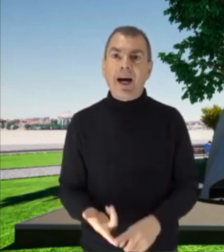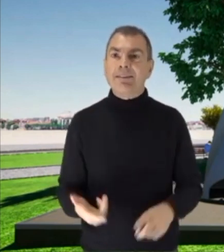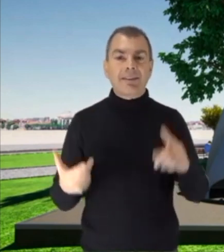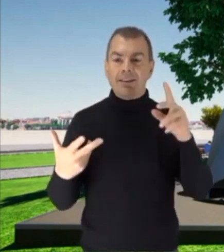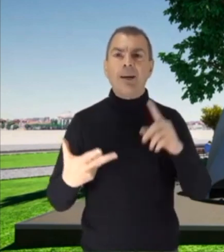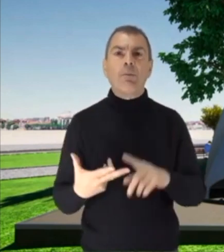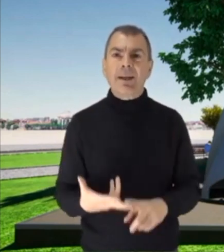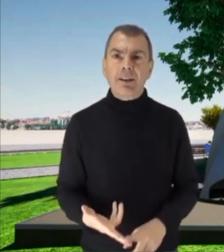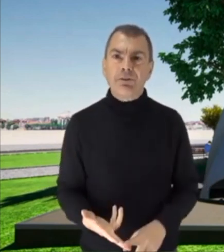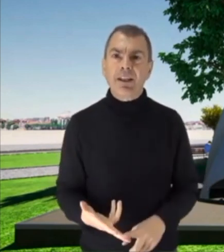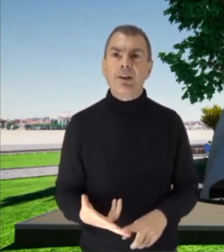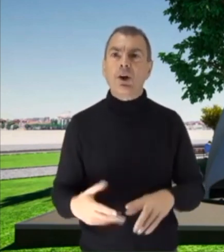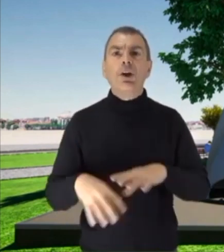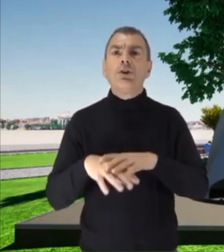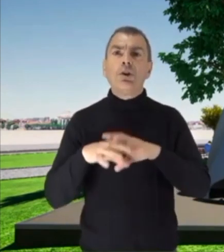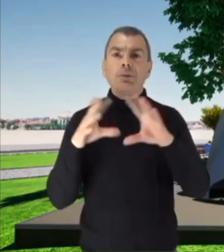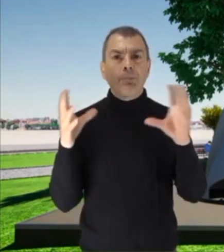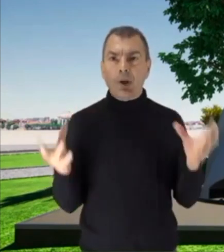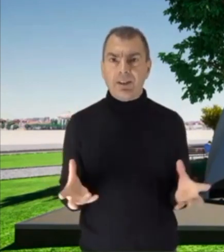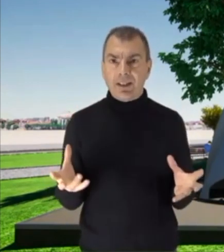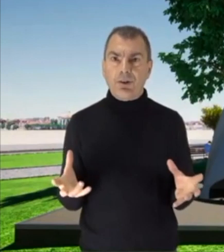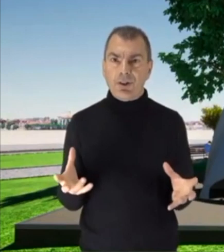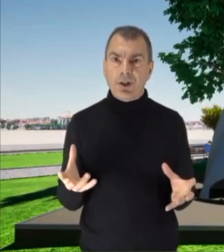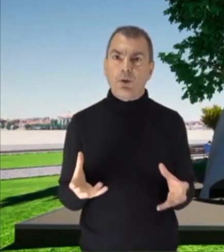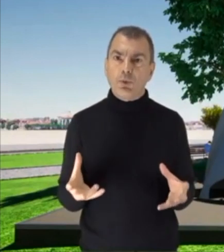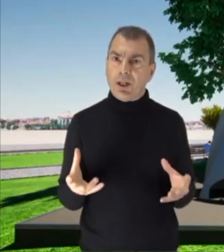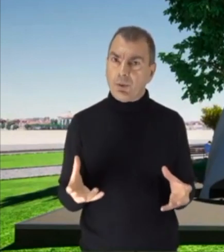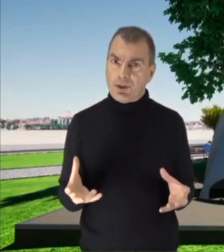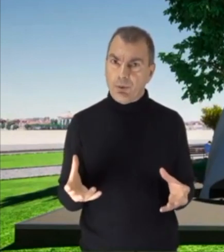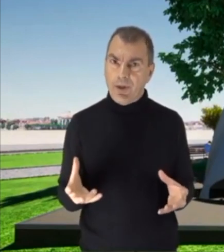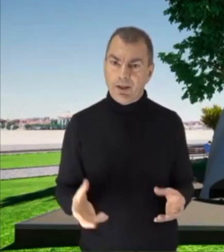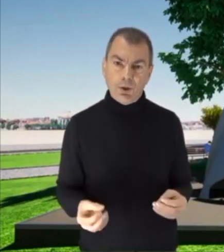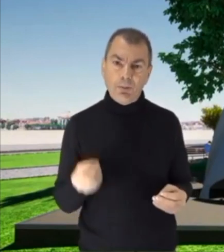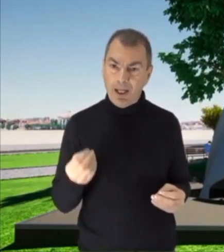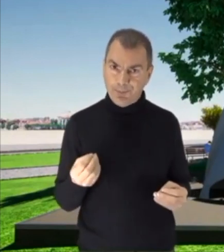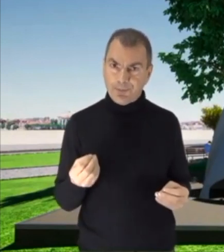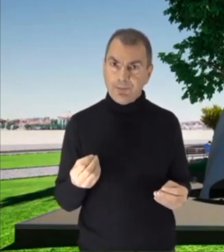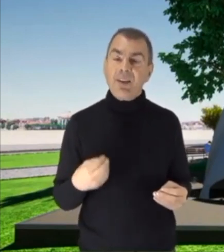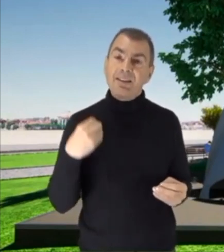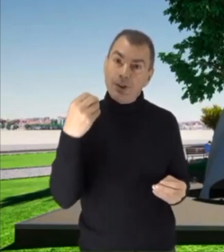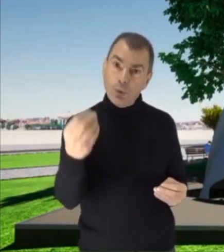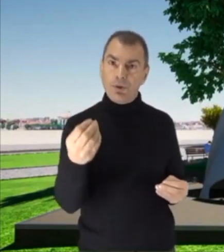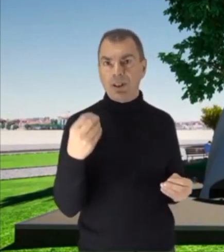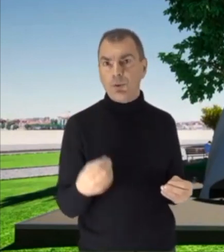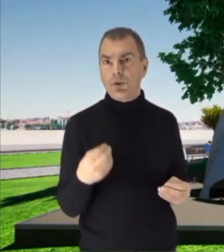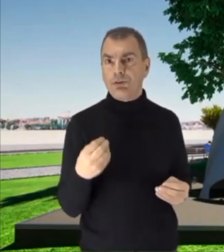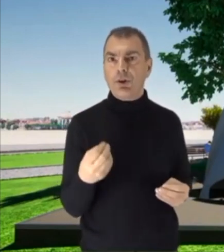amanti, siamo padre e figlio, non importa che cosa ci ha comune in questo momento, ma seduti uno di